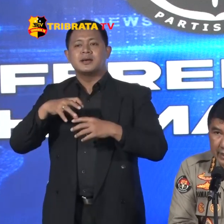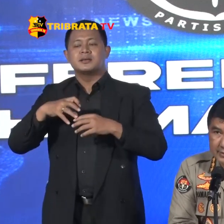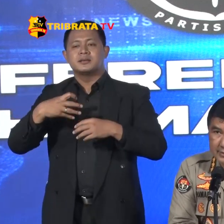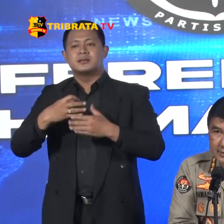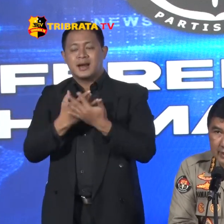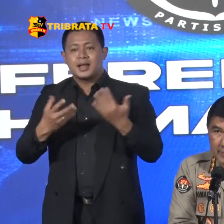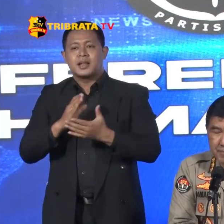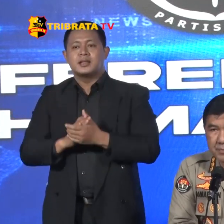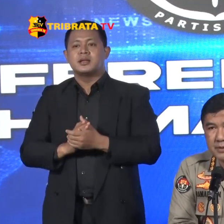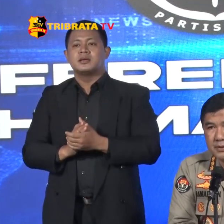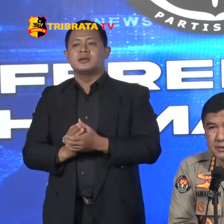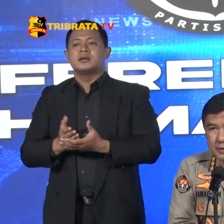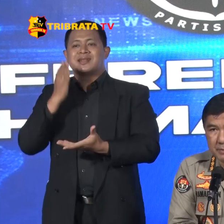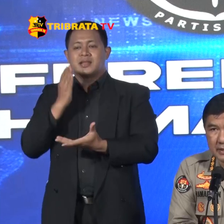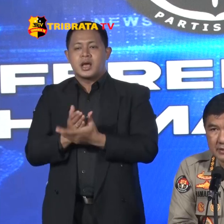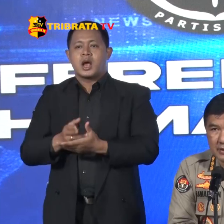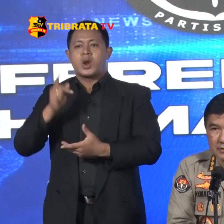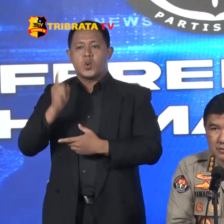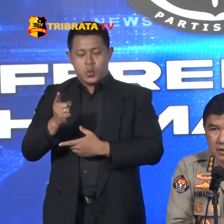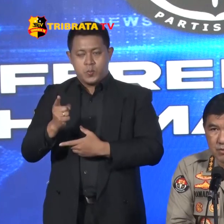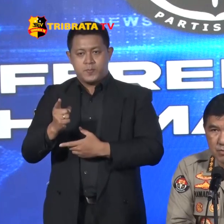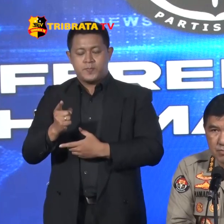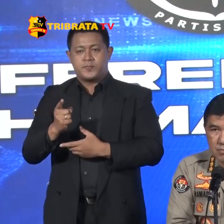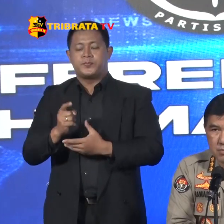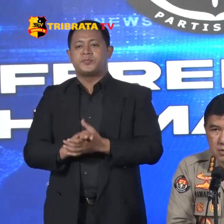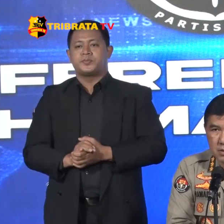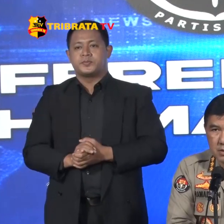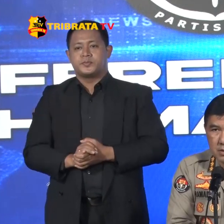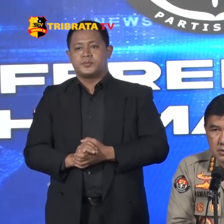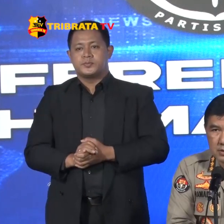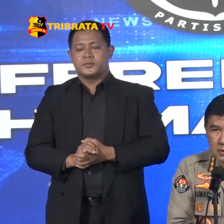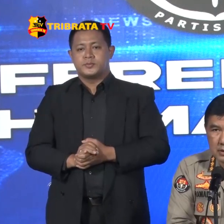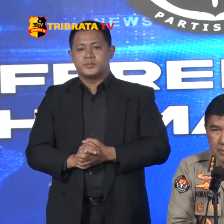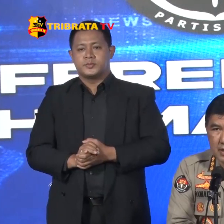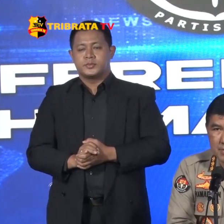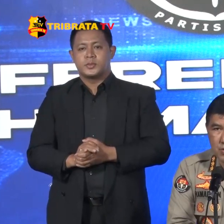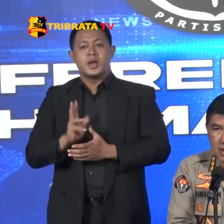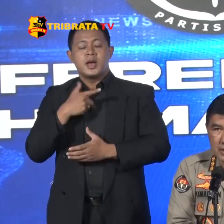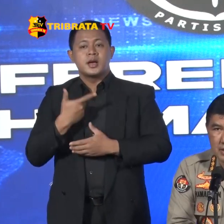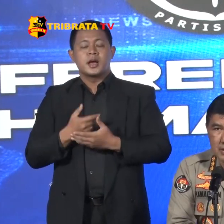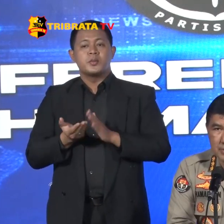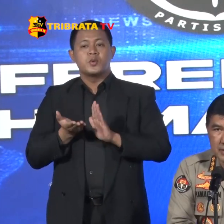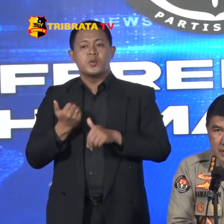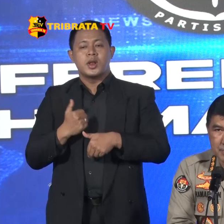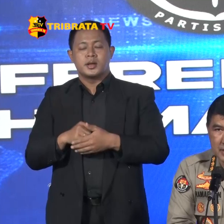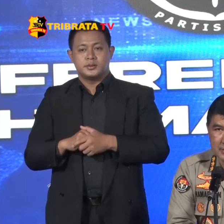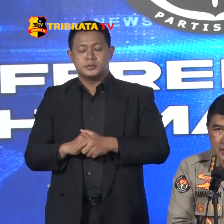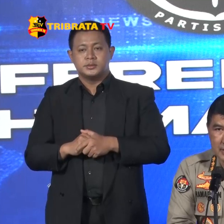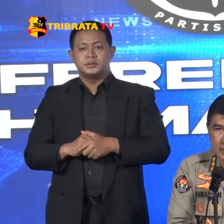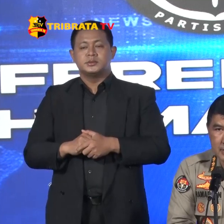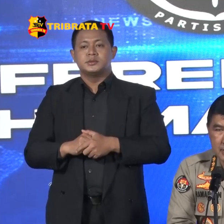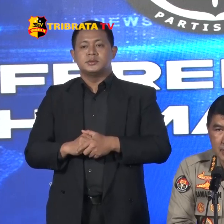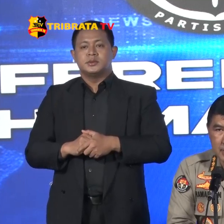secara tegas Jadi penegasan secara umum Kami hanya mengulangi demikian